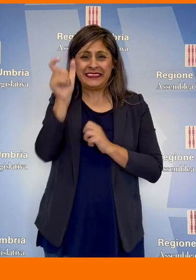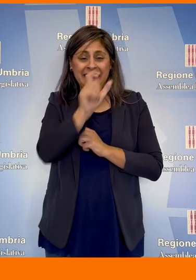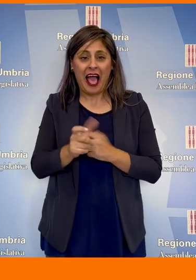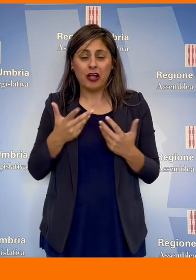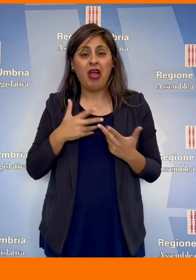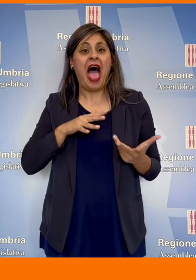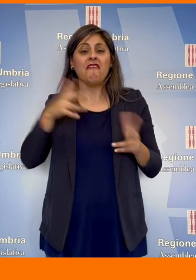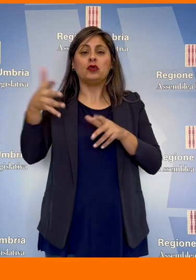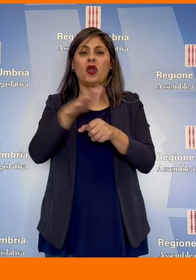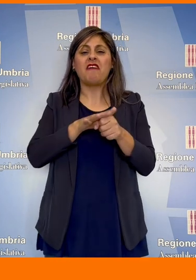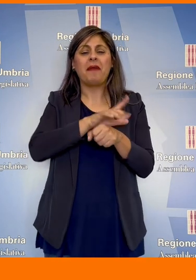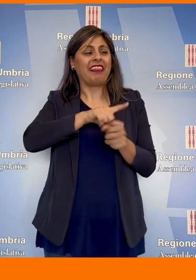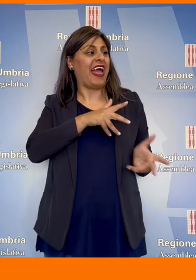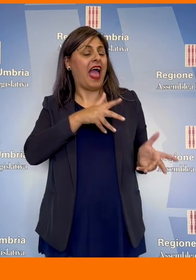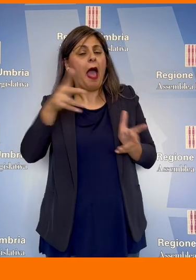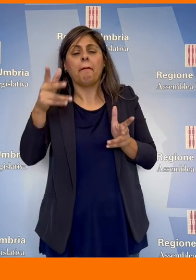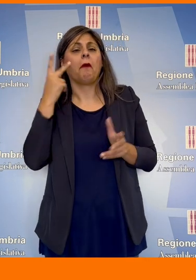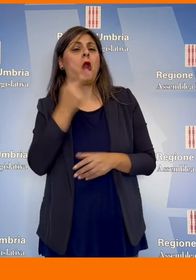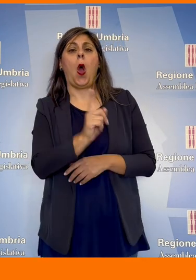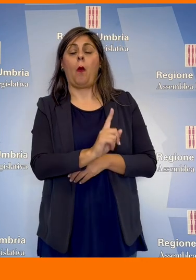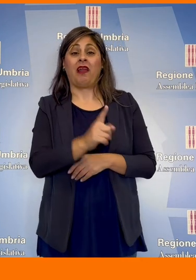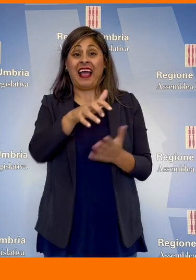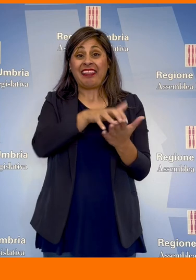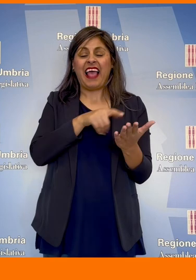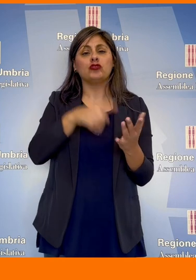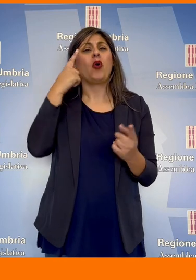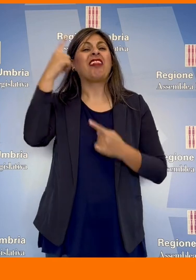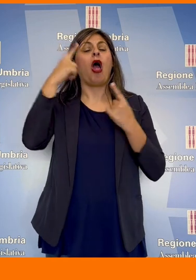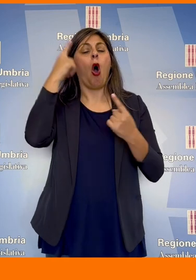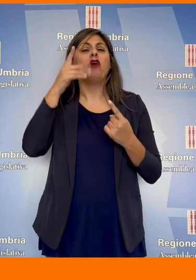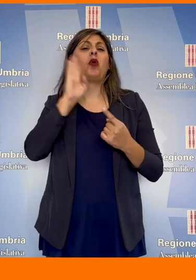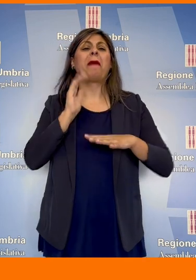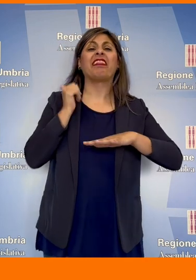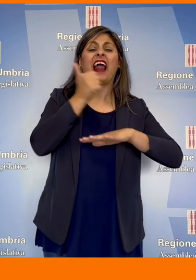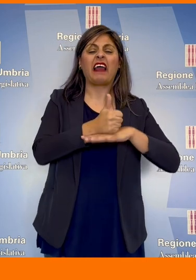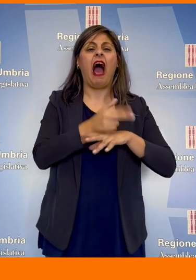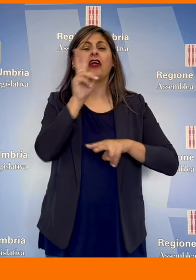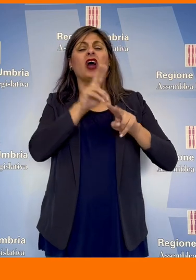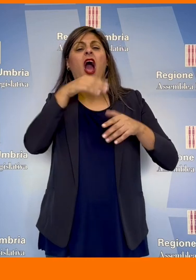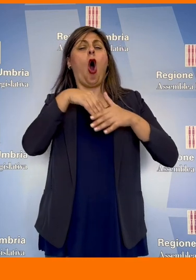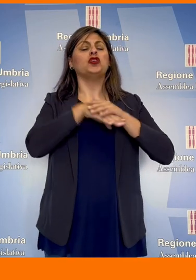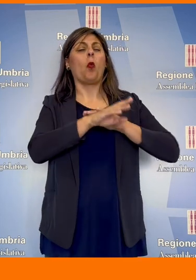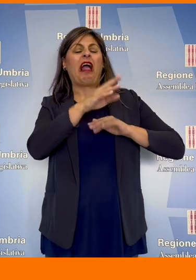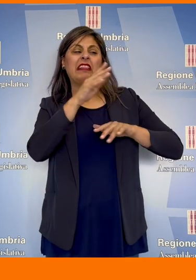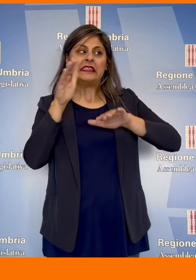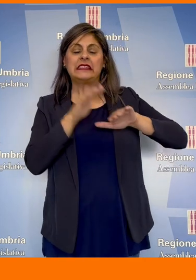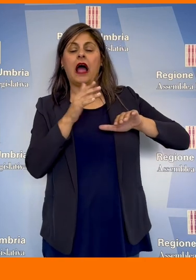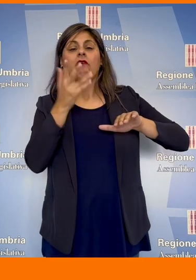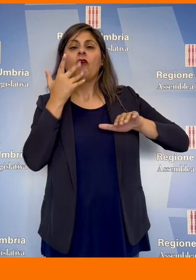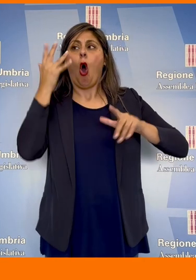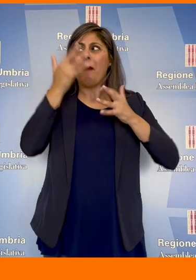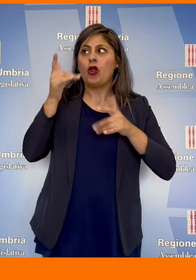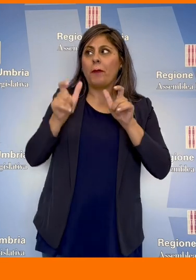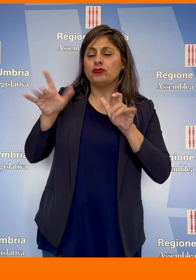e della loro evoluzione nel corso del tempo. Si tratta di un testo ideologico patriarcale e oscurantista che vorrebbe manipolare le